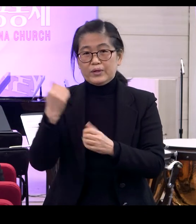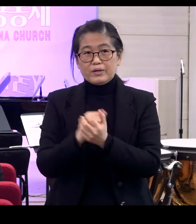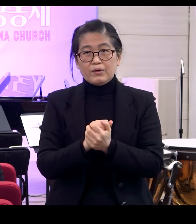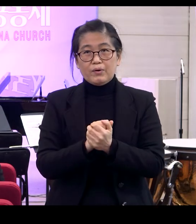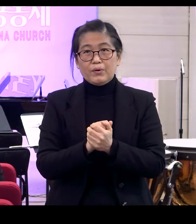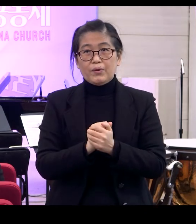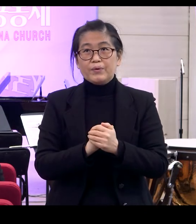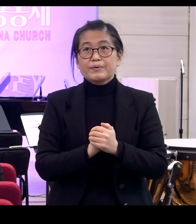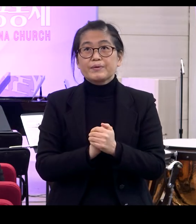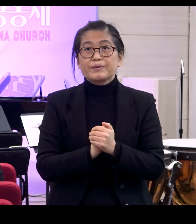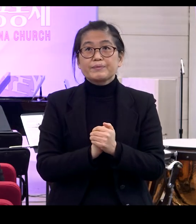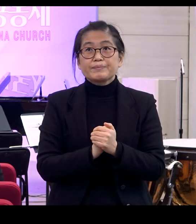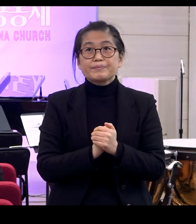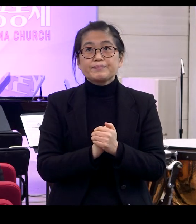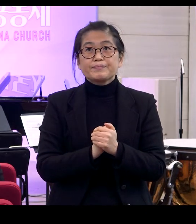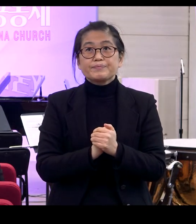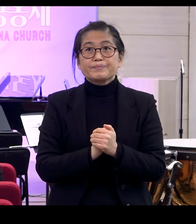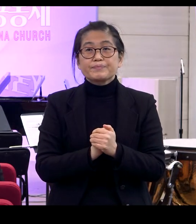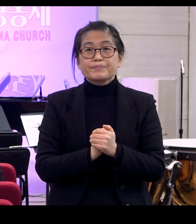이 부분에 대해서 정말 그래서 할 얘기 많습니다